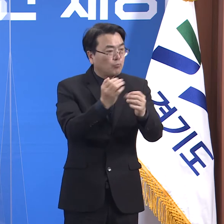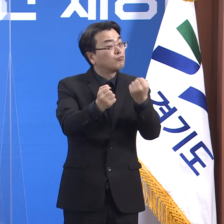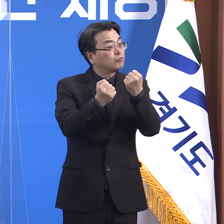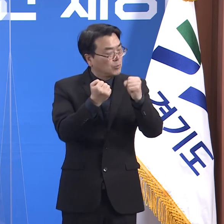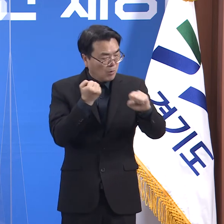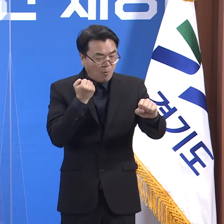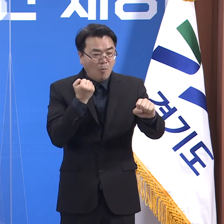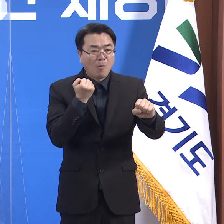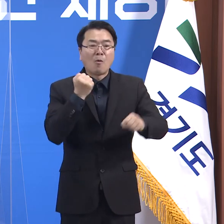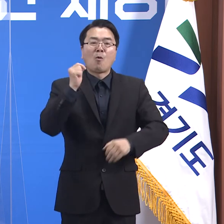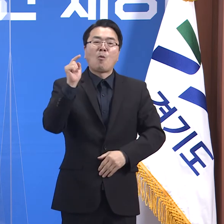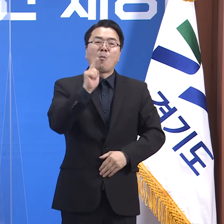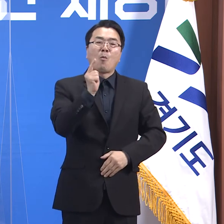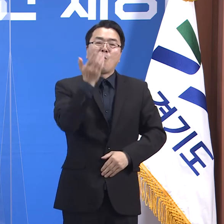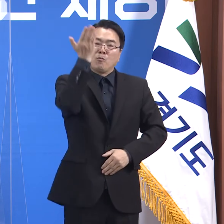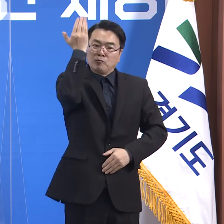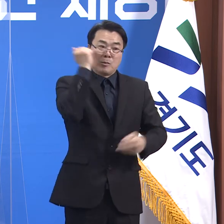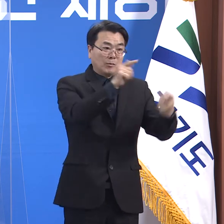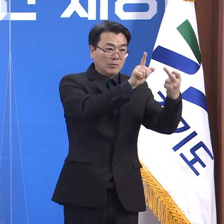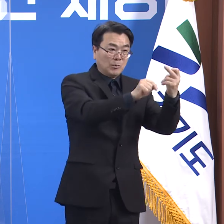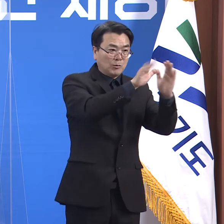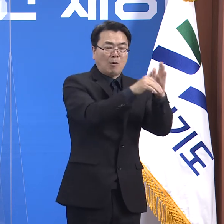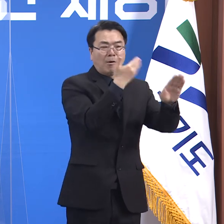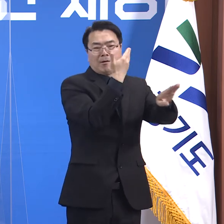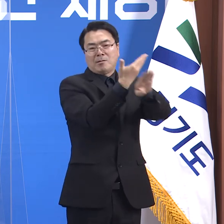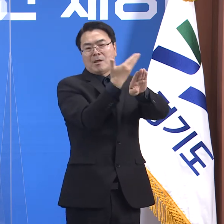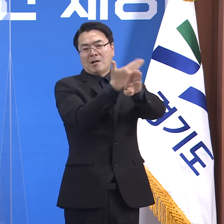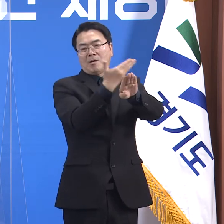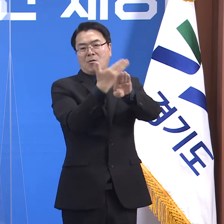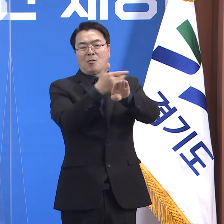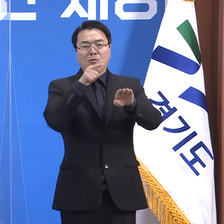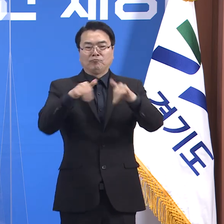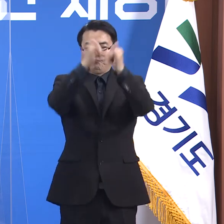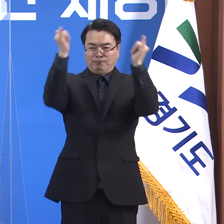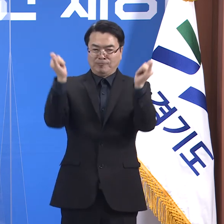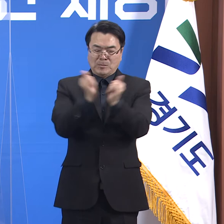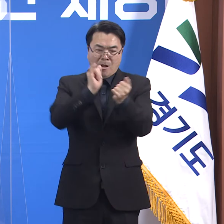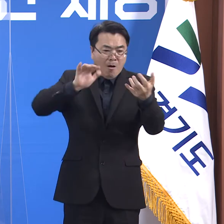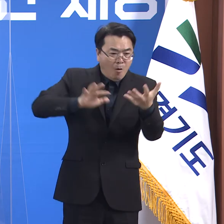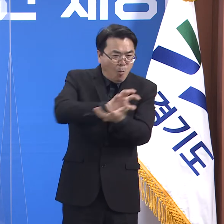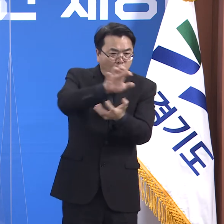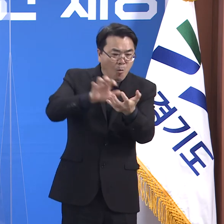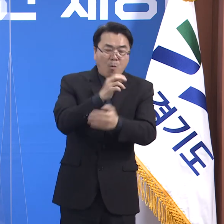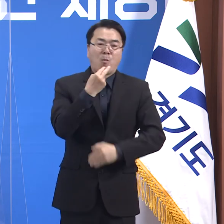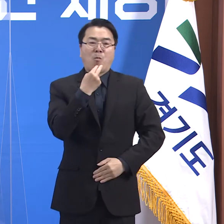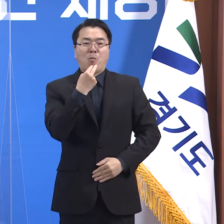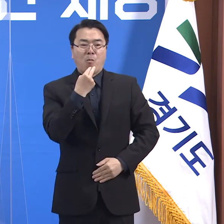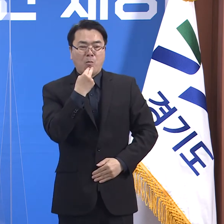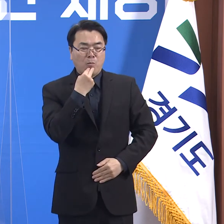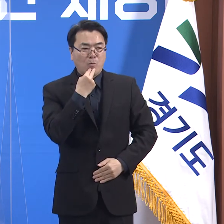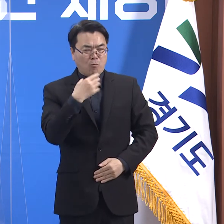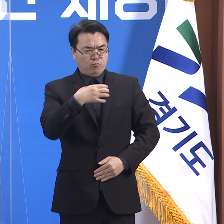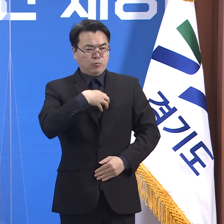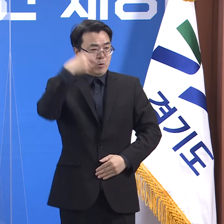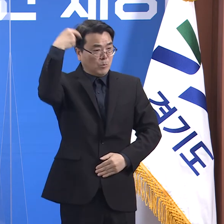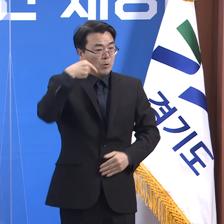있음에도 지난 12월과 달리 사회적 혼란이 크지 않고 위험이 통제되고 있는 이유입니다.